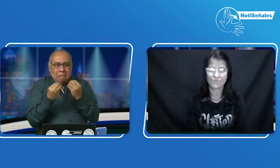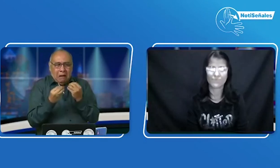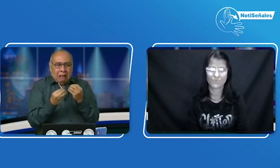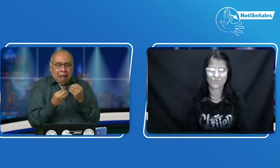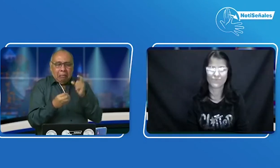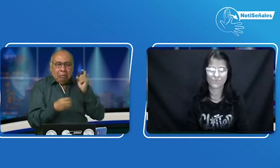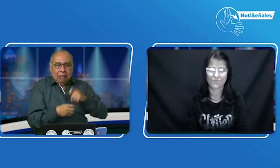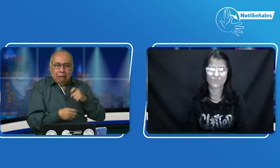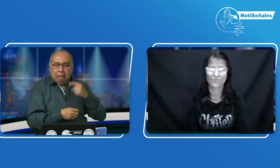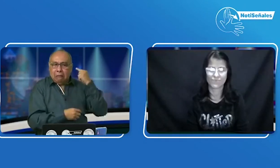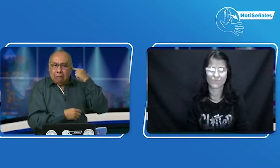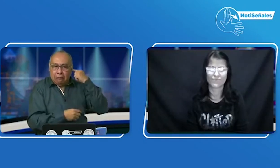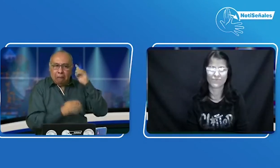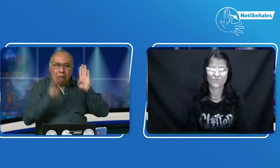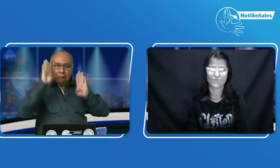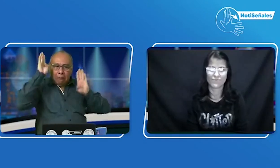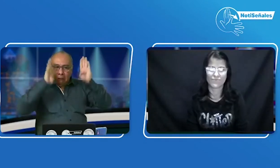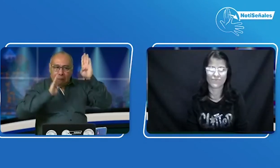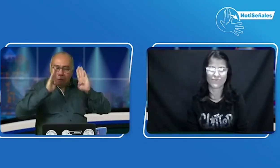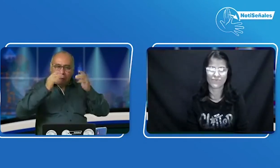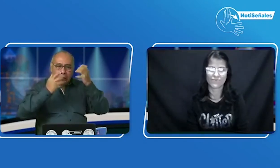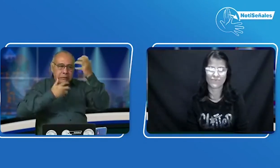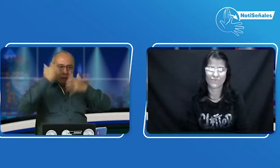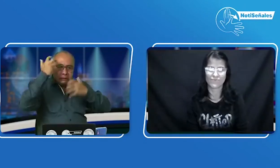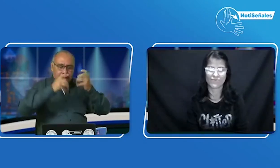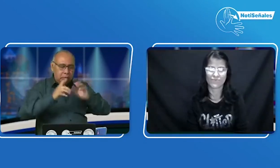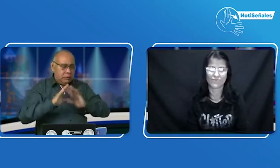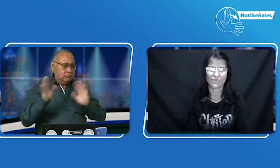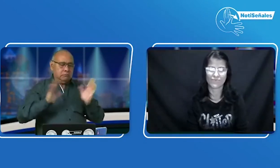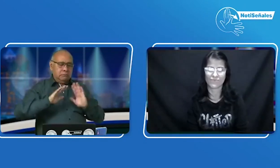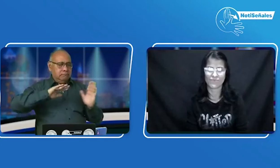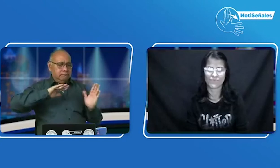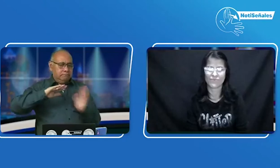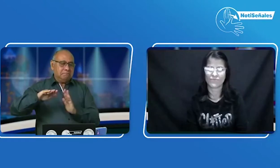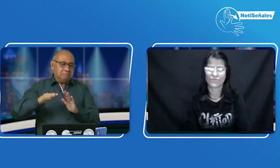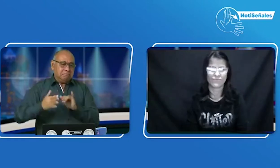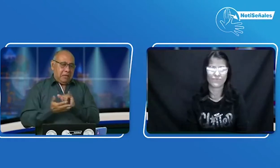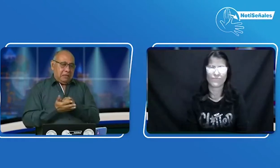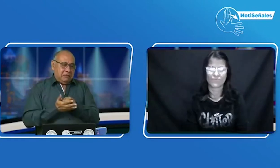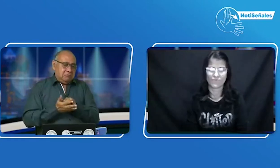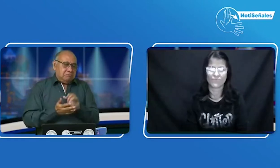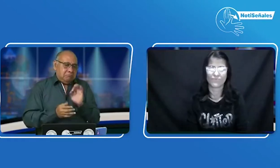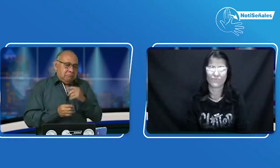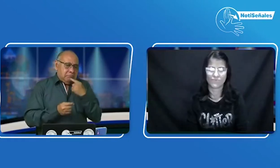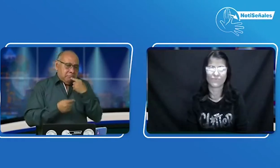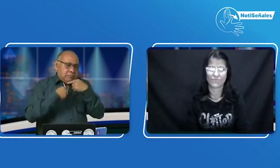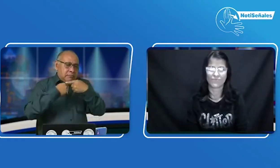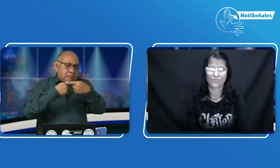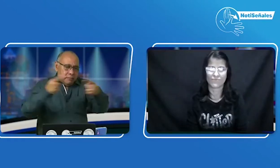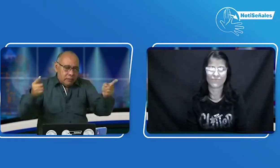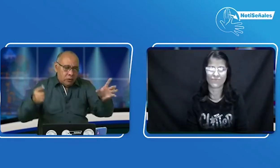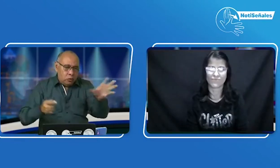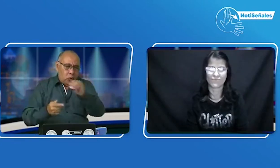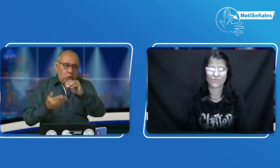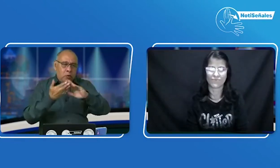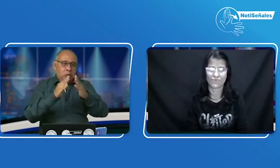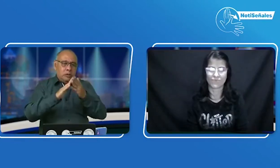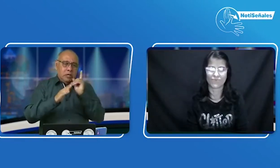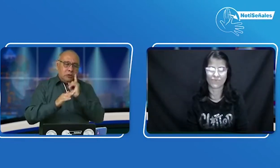que habla acerca de audiometrías, exámenes y otras cosas que